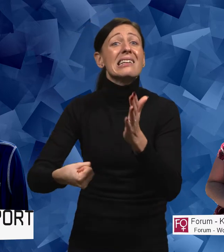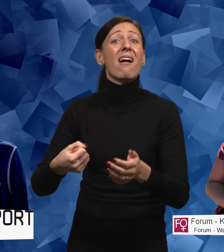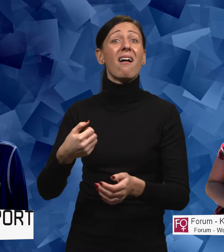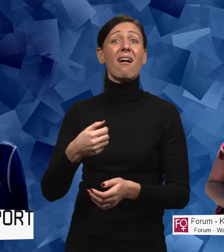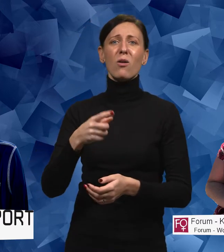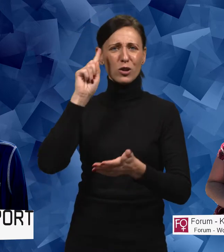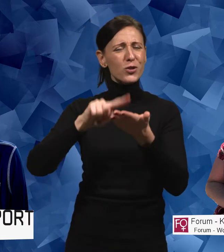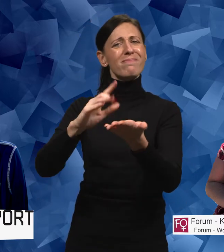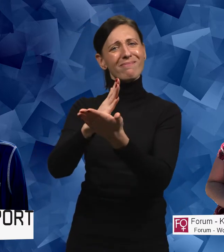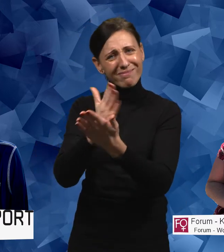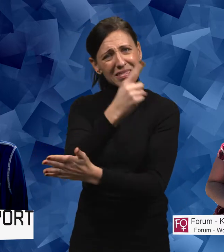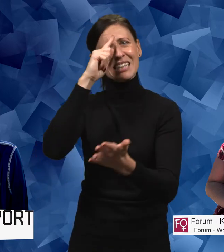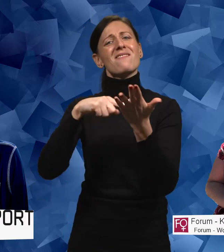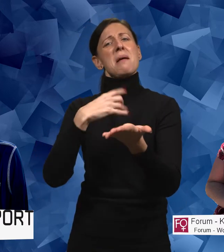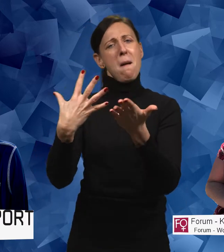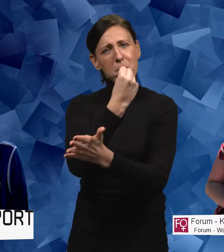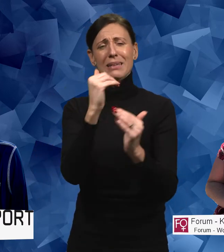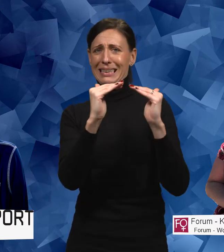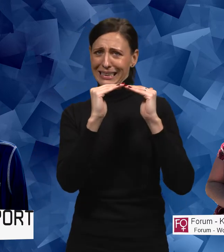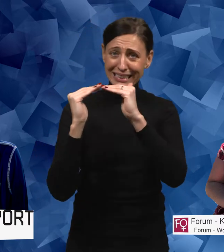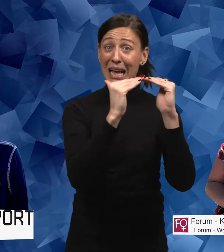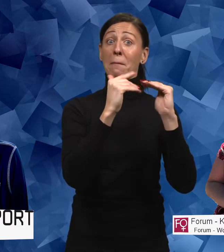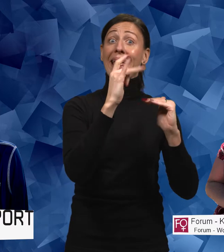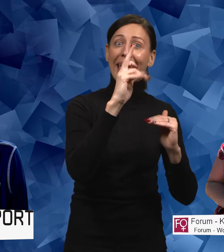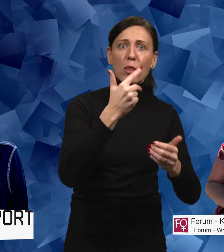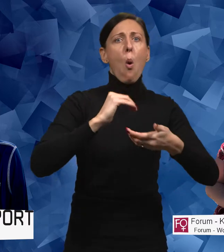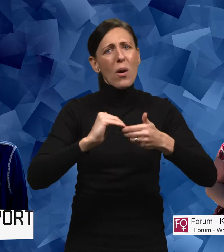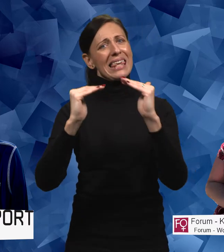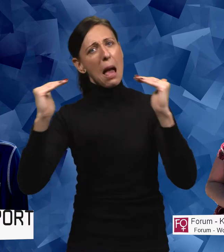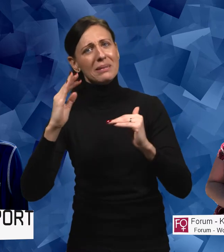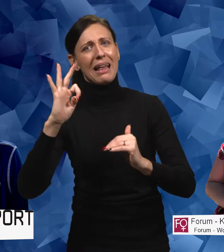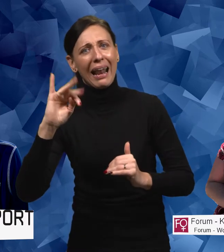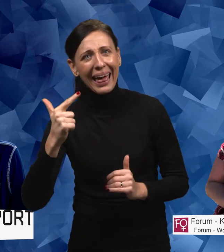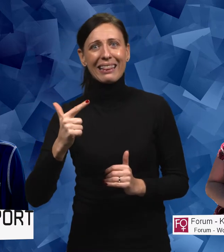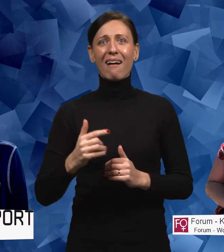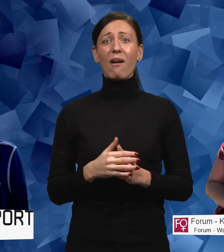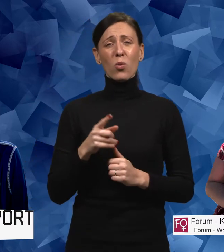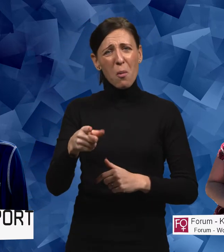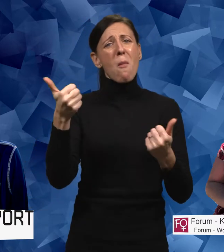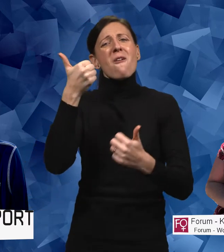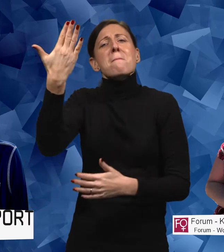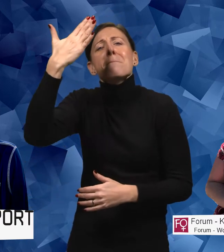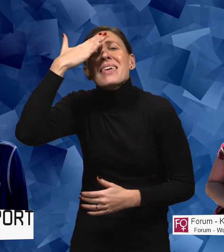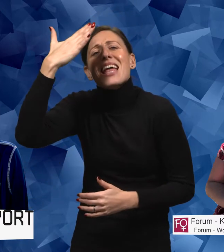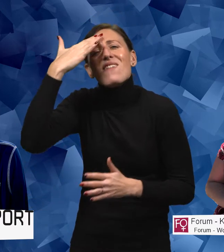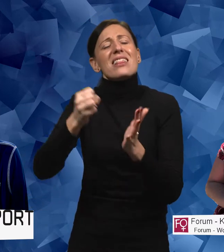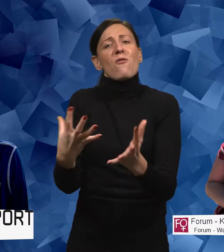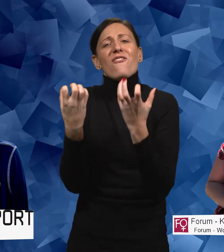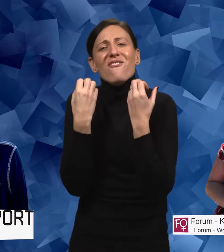för att vi ska nå jämlikhet och jämställdhet. man behöver vara medveten om det här för att kunna göra någonting åt det. Och därför är det så viktigt att